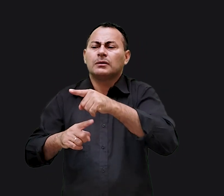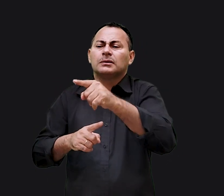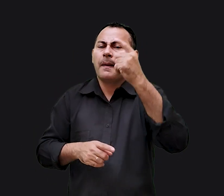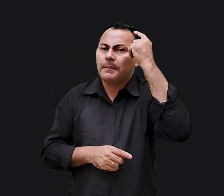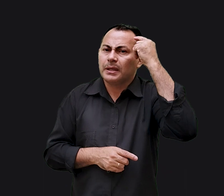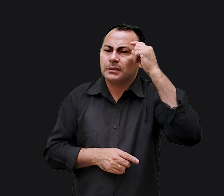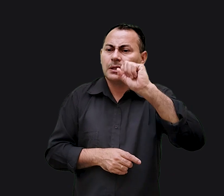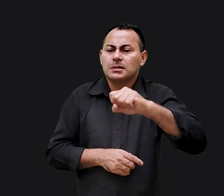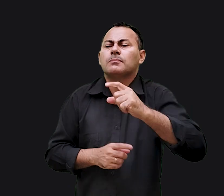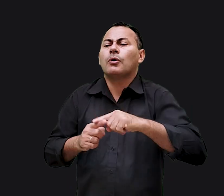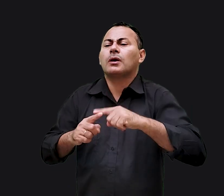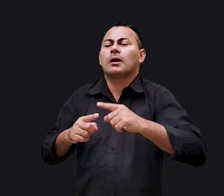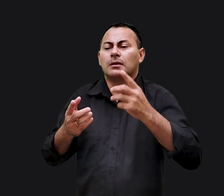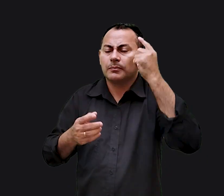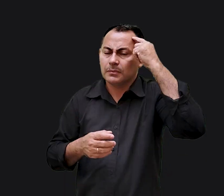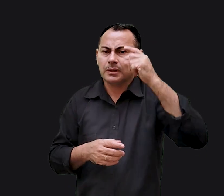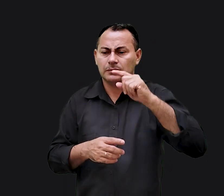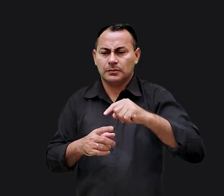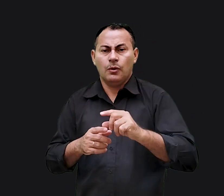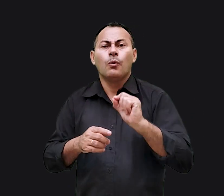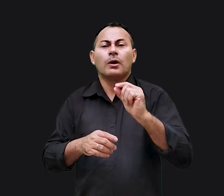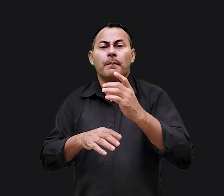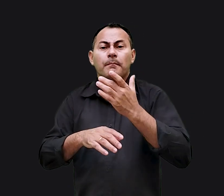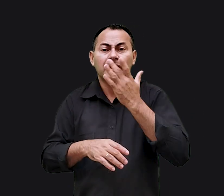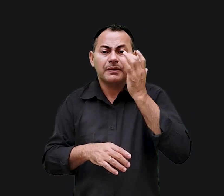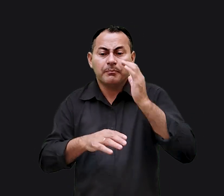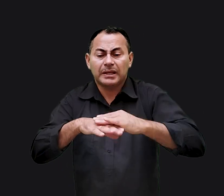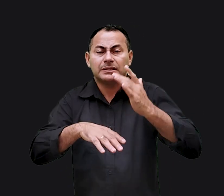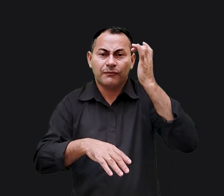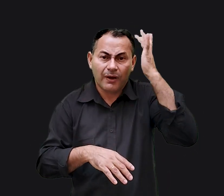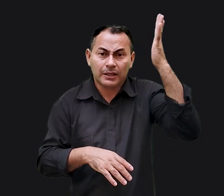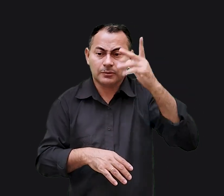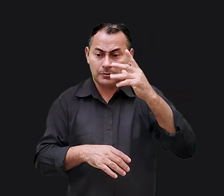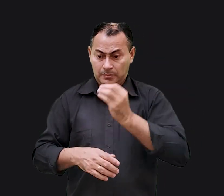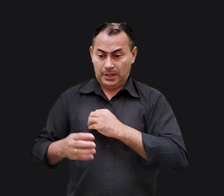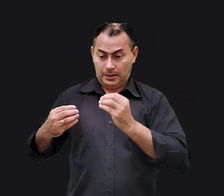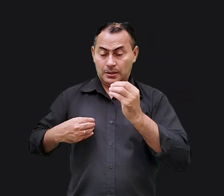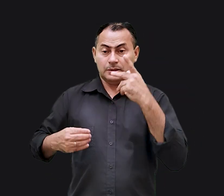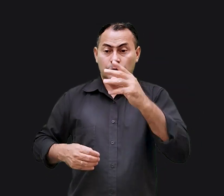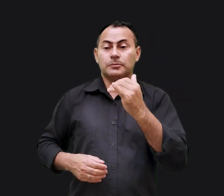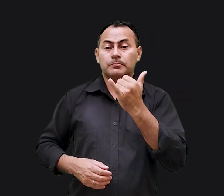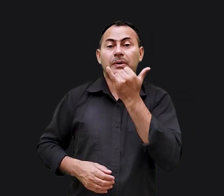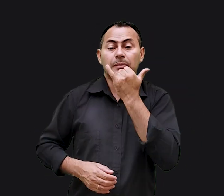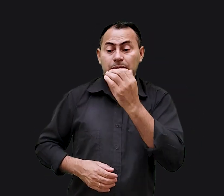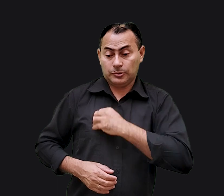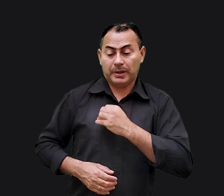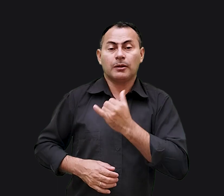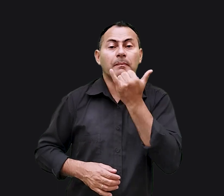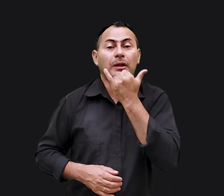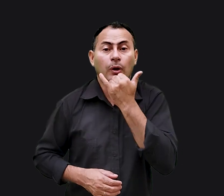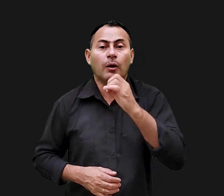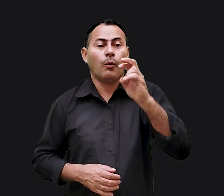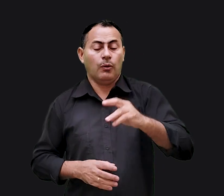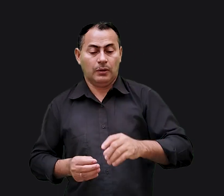Por que vocês estão pensando assim? O que é mais fácil dizer? Os seus pecados estão perdoados? Ou,